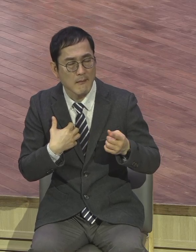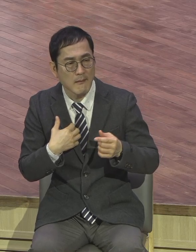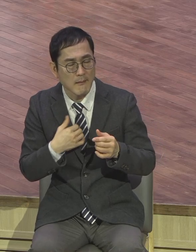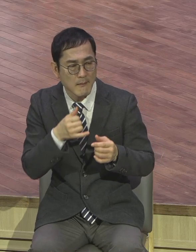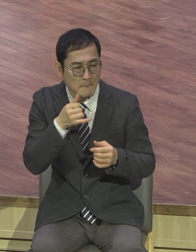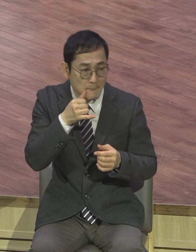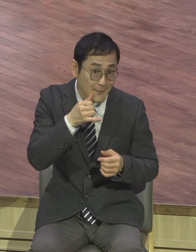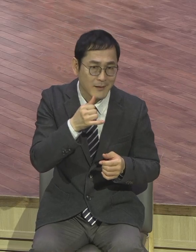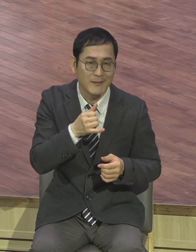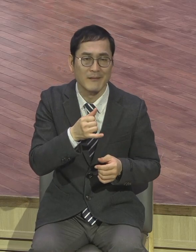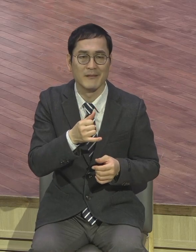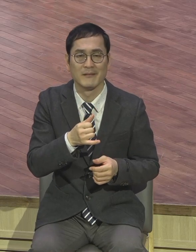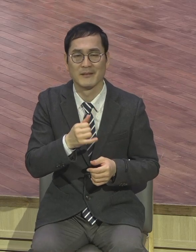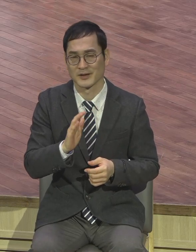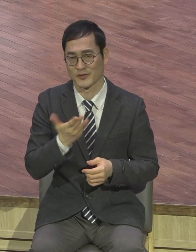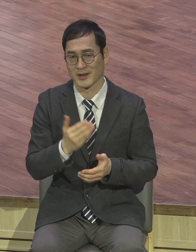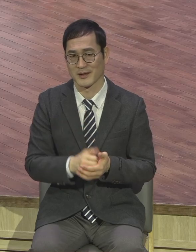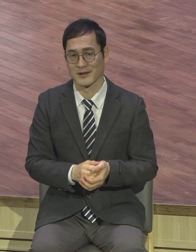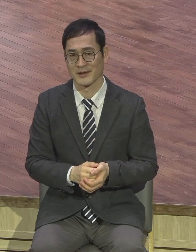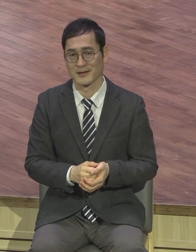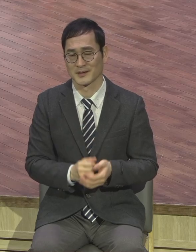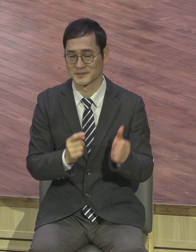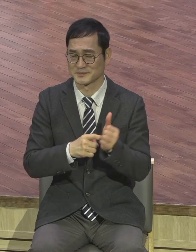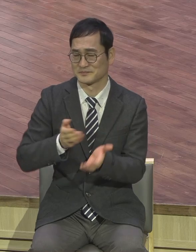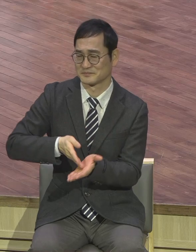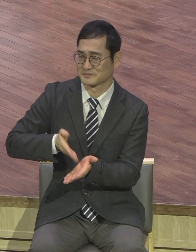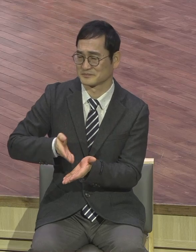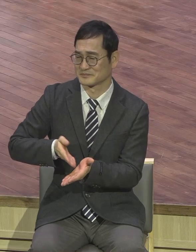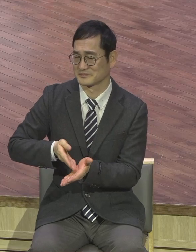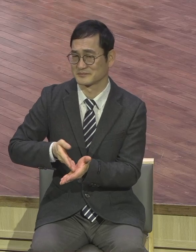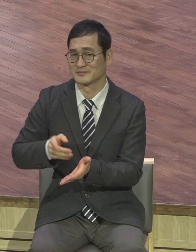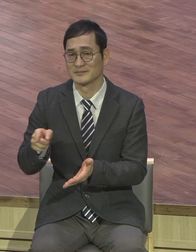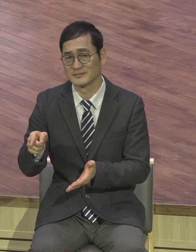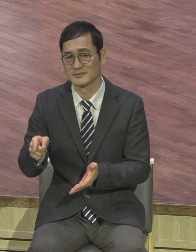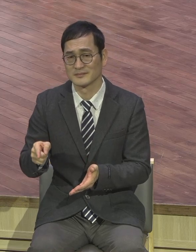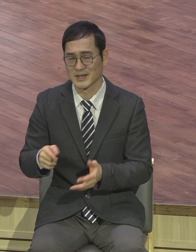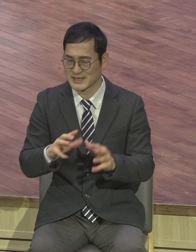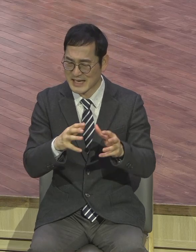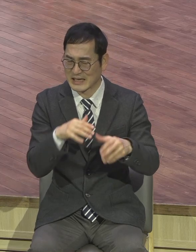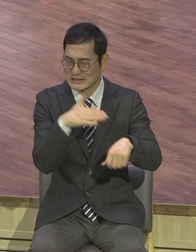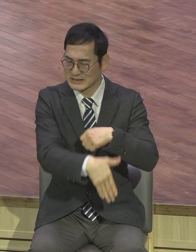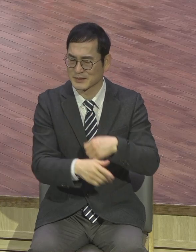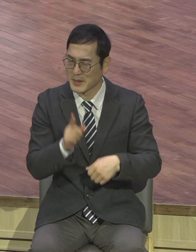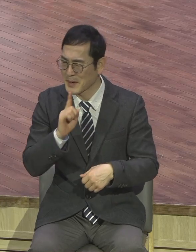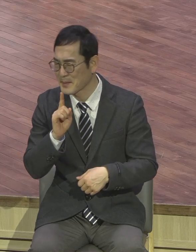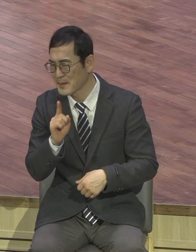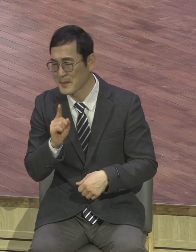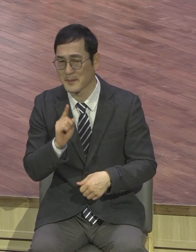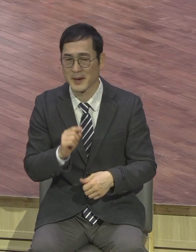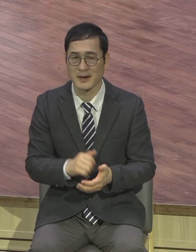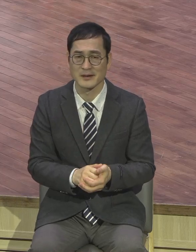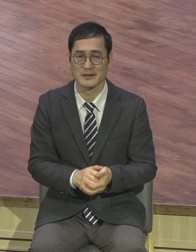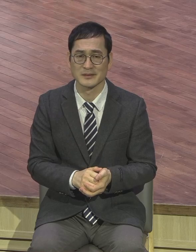세상적인 말하고 종교적인 말하면 냄새나 쿨이 내리라. 영적으로 아시겠죠? 영적으로 혼딱스러워.